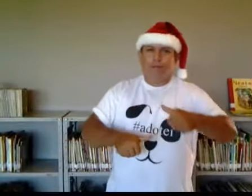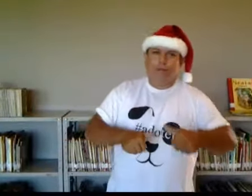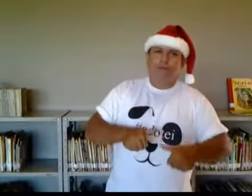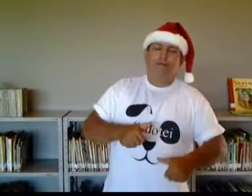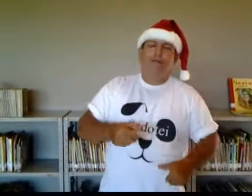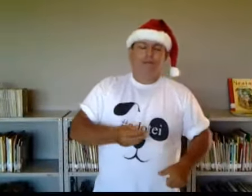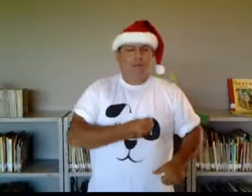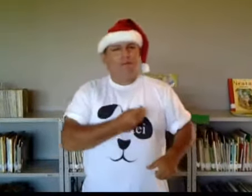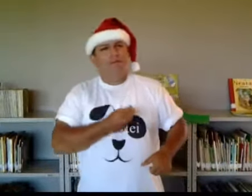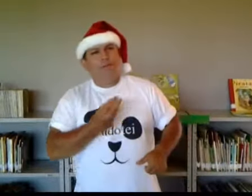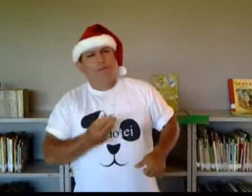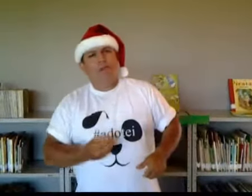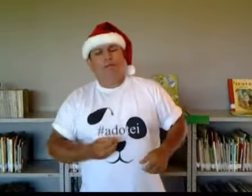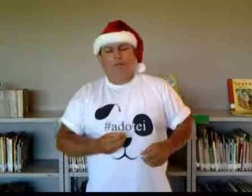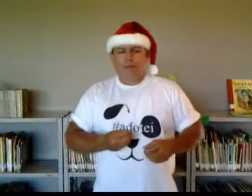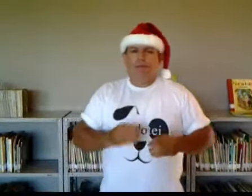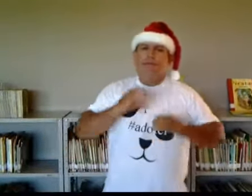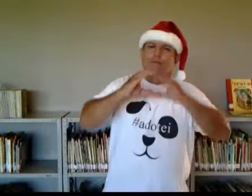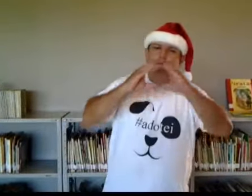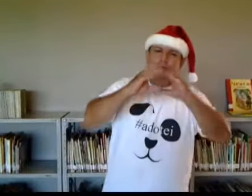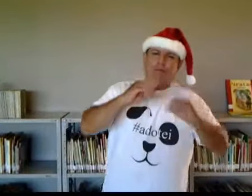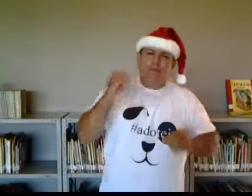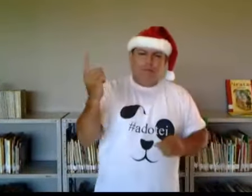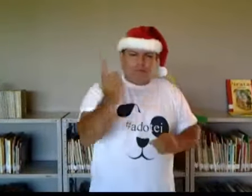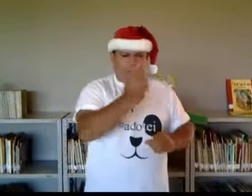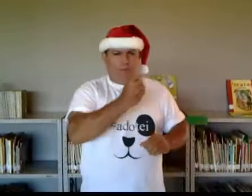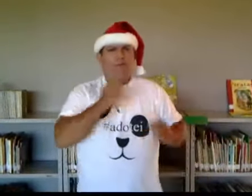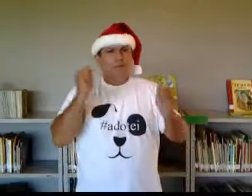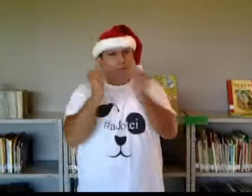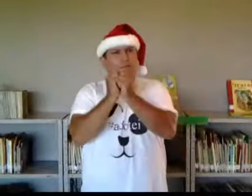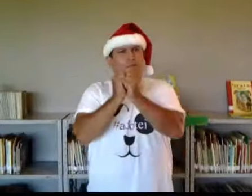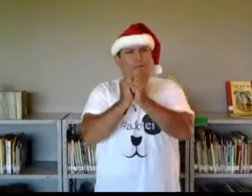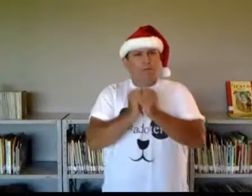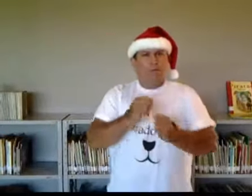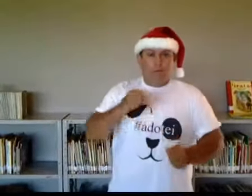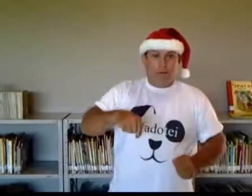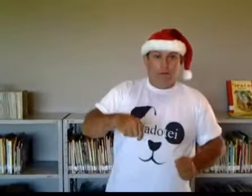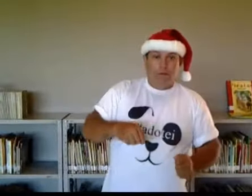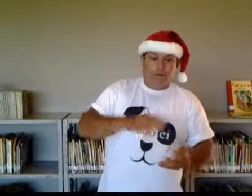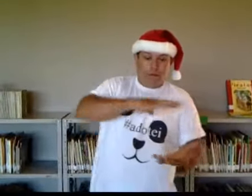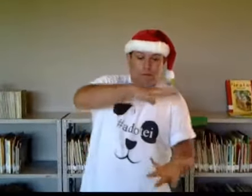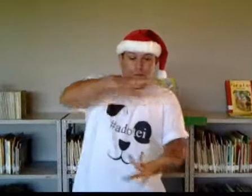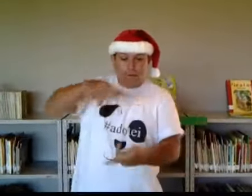Cantaríamos todos por um mundo de paz